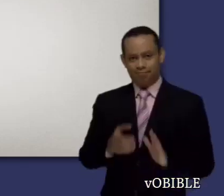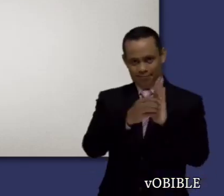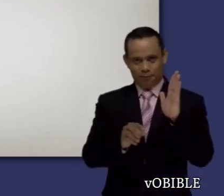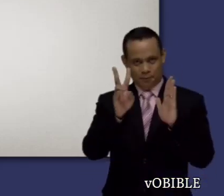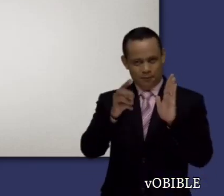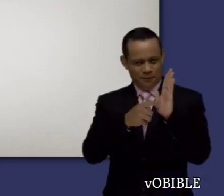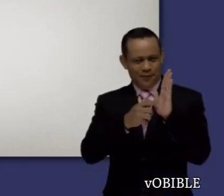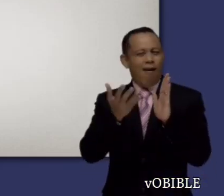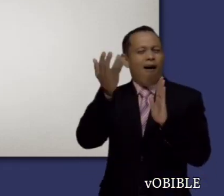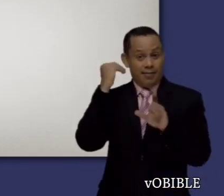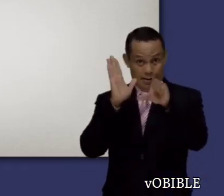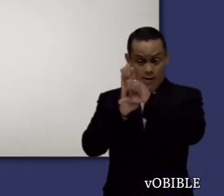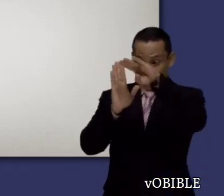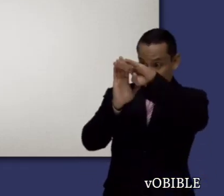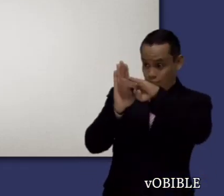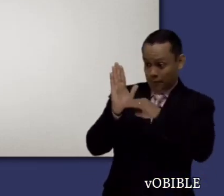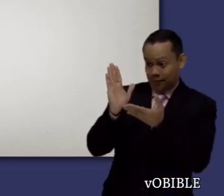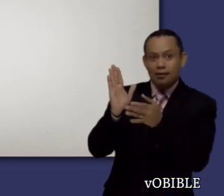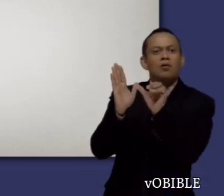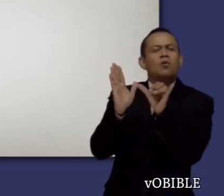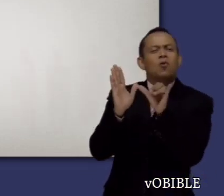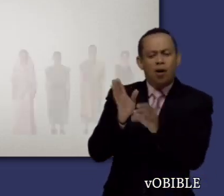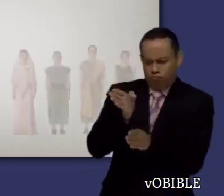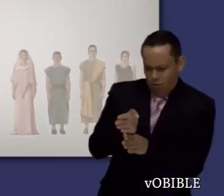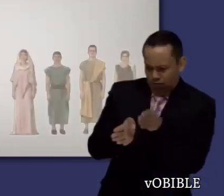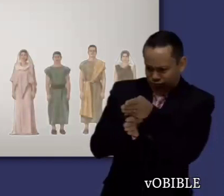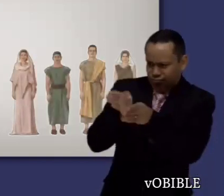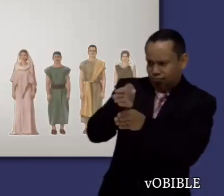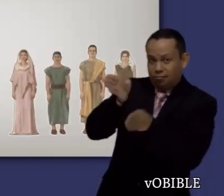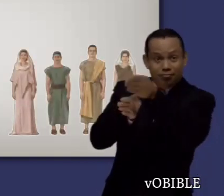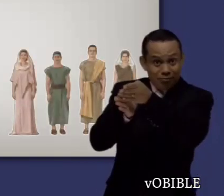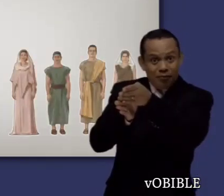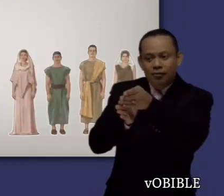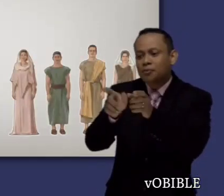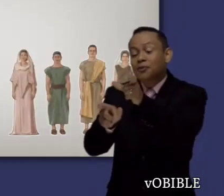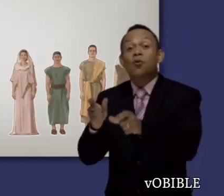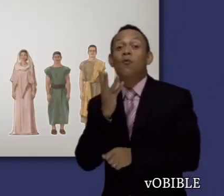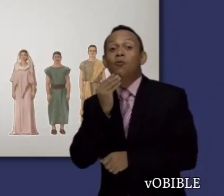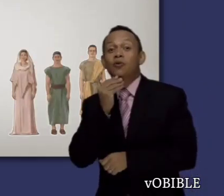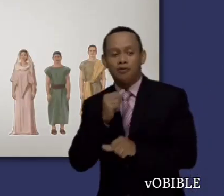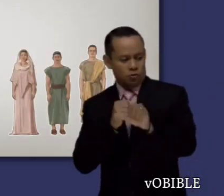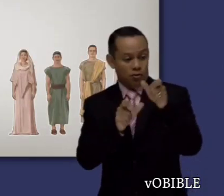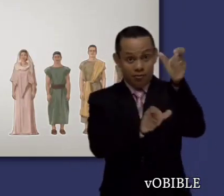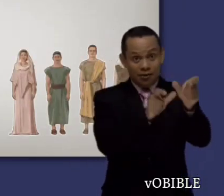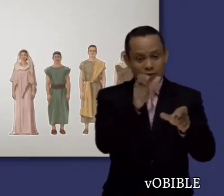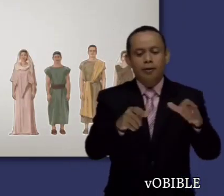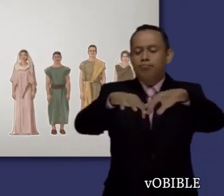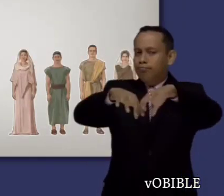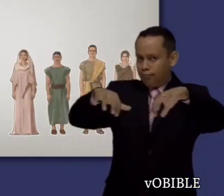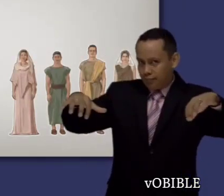En el capítulo 2, el apóstol compara la ley mosaica a un muro que separó durante mucho tiempo a los judíos de los gentiles.